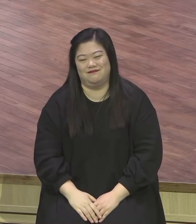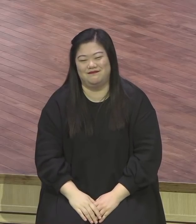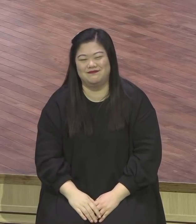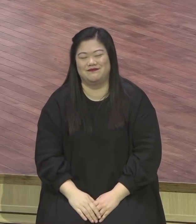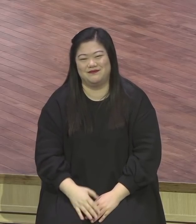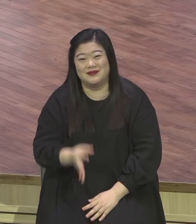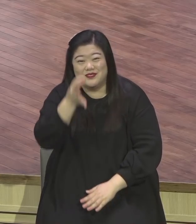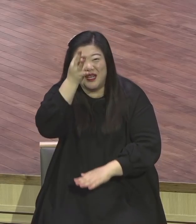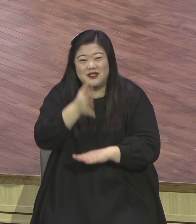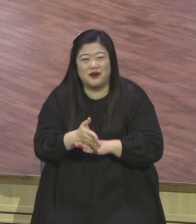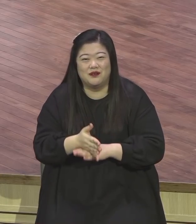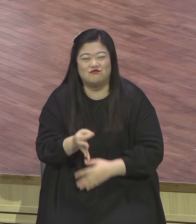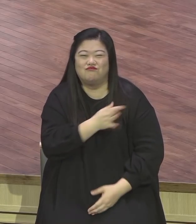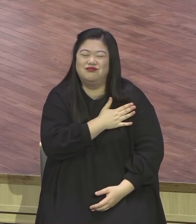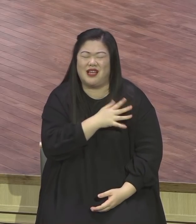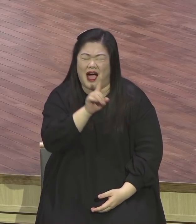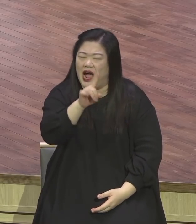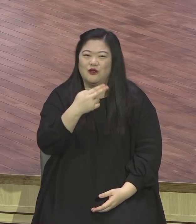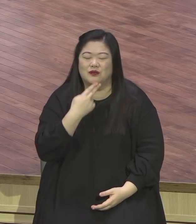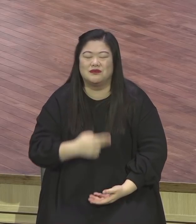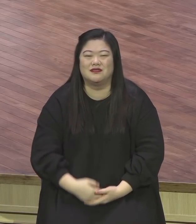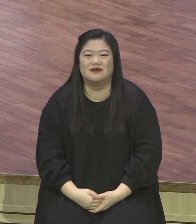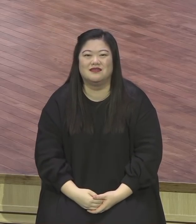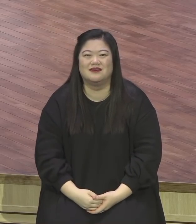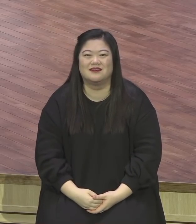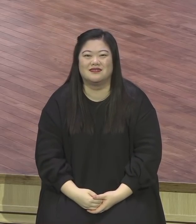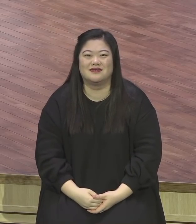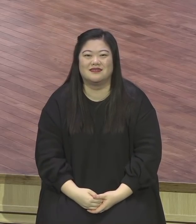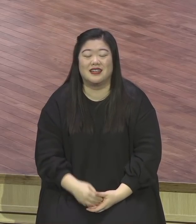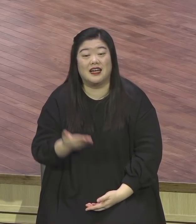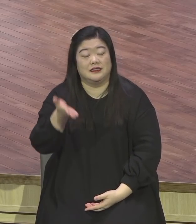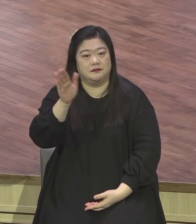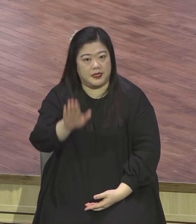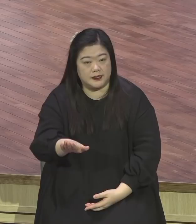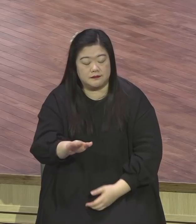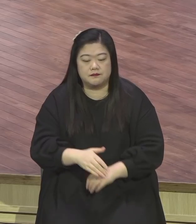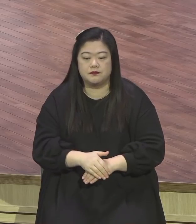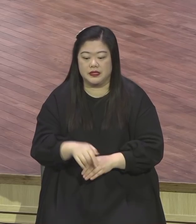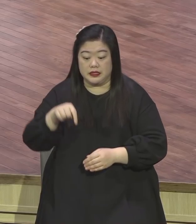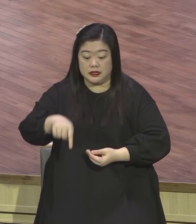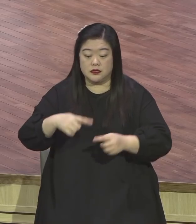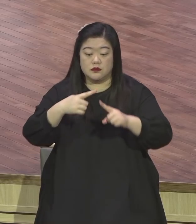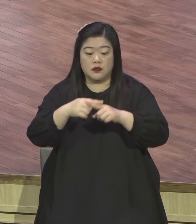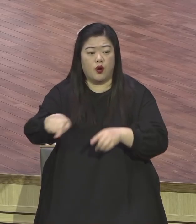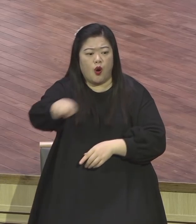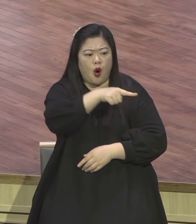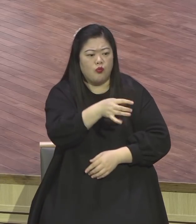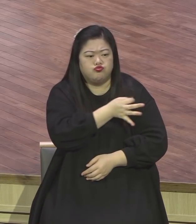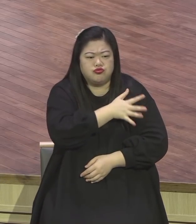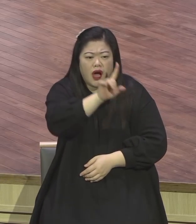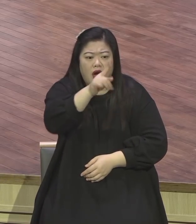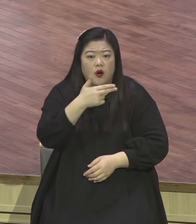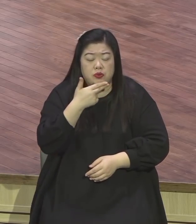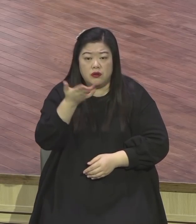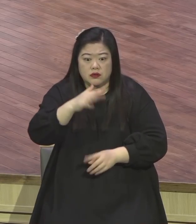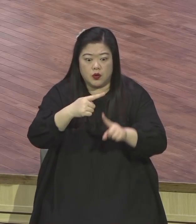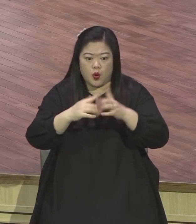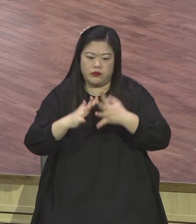우연이 아닙니다 누가 원했어도 아닙니다 하나님이 하시는 거예요 그렇기 때문에 우리 예원교는 제가 볼 때는